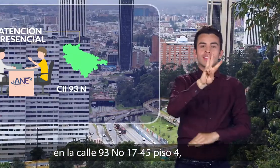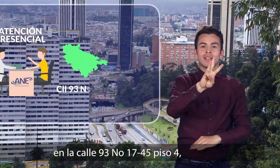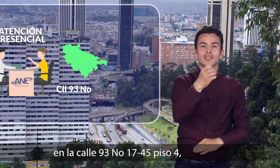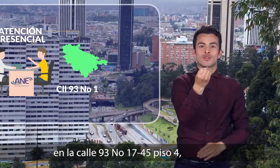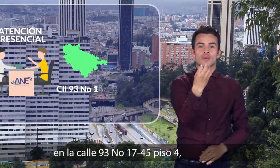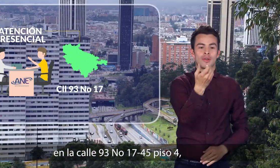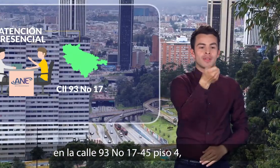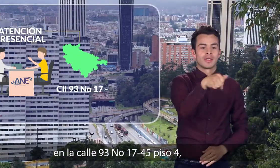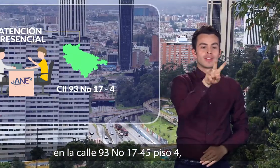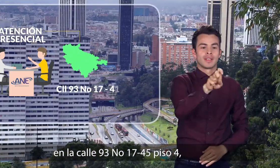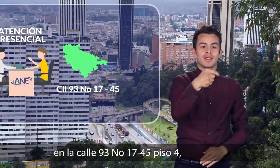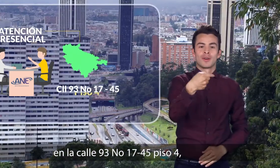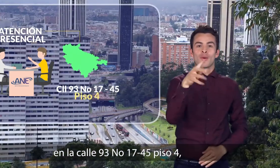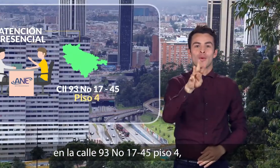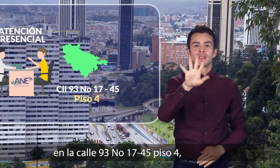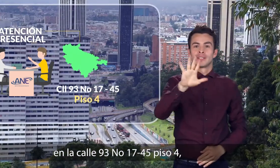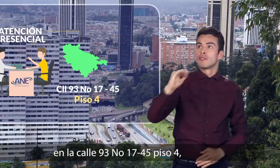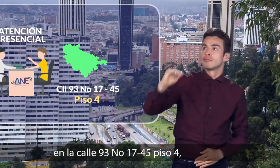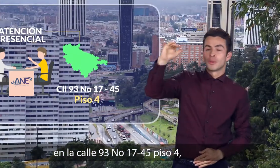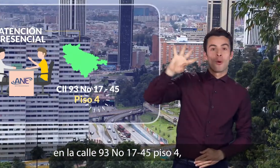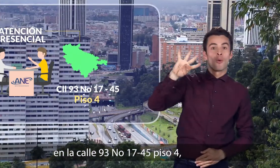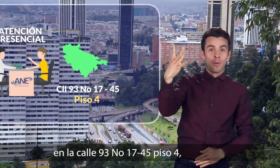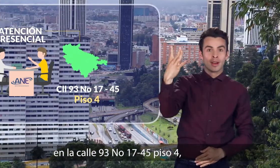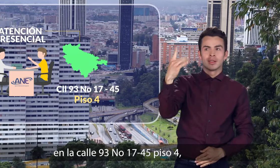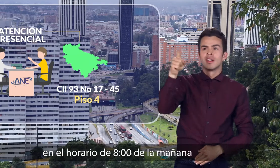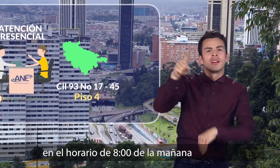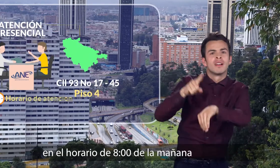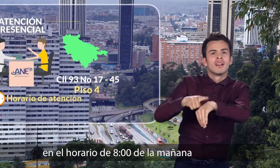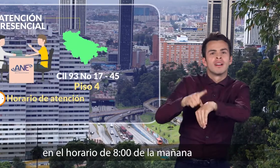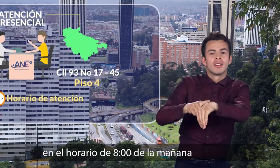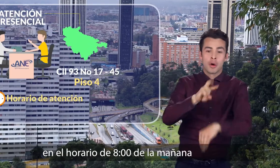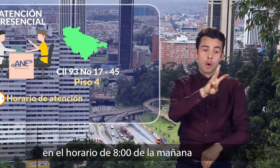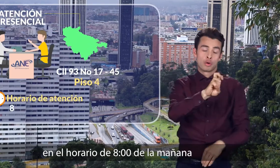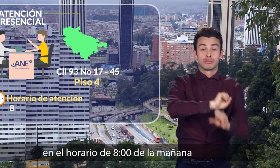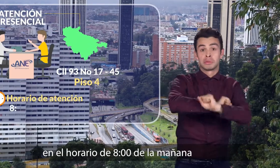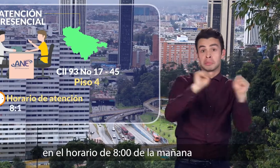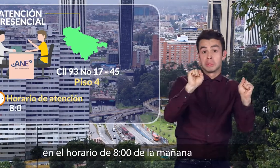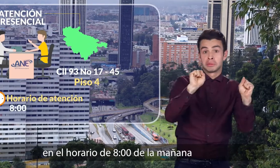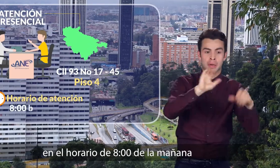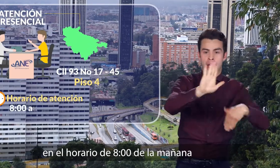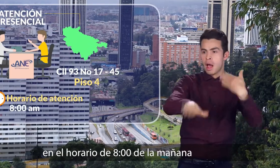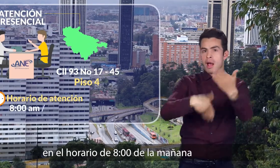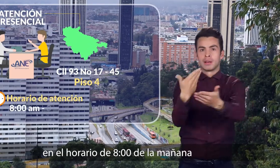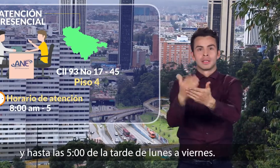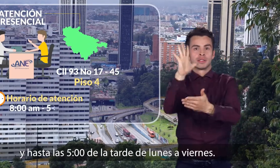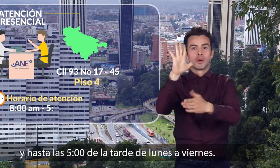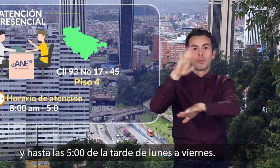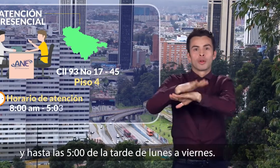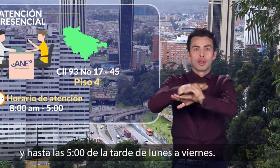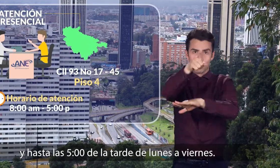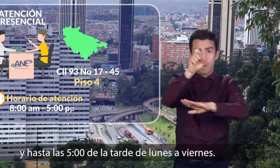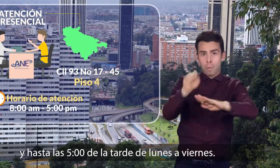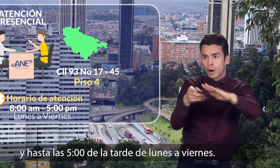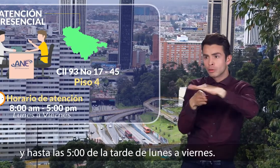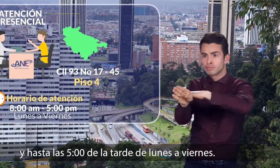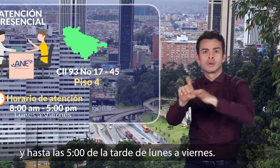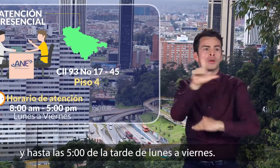número 1745, piso cuarto, en el horario de 8 de la mañana y hasta las 5 de la tarde de lunes a